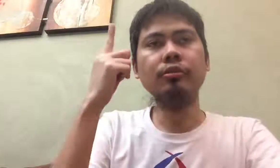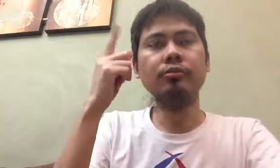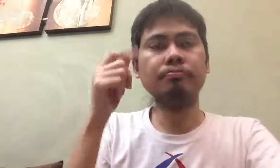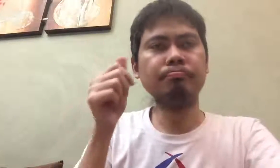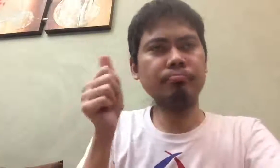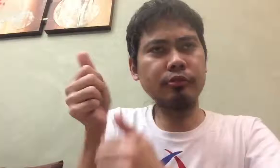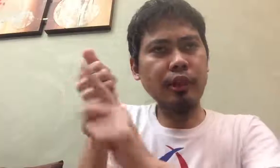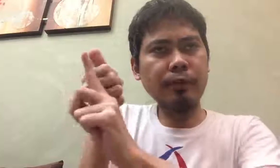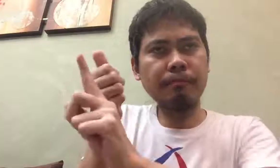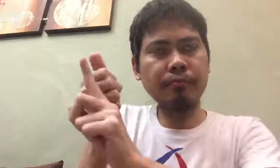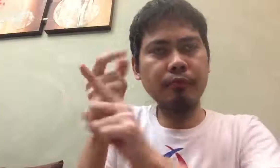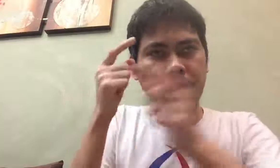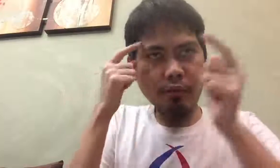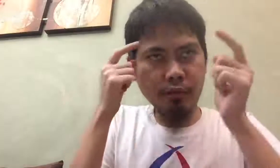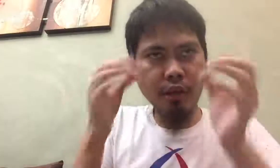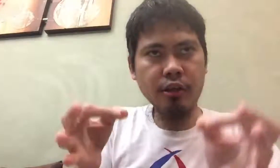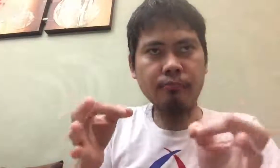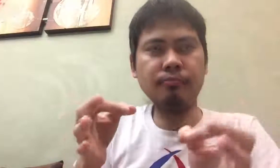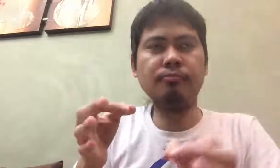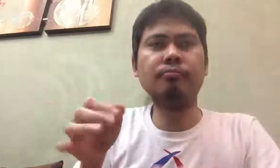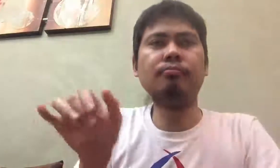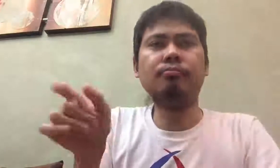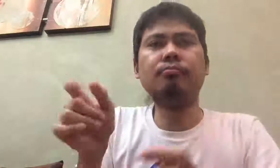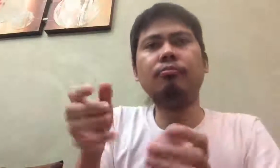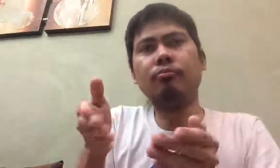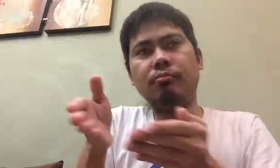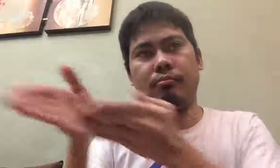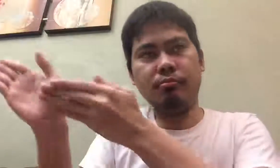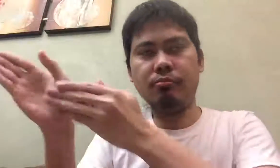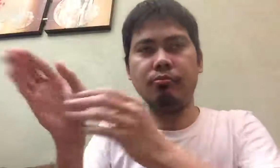mas baigit para matihan ang enhancement